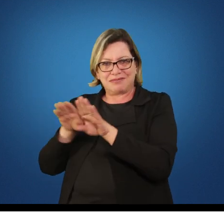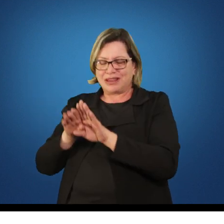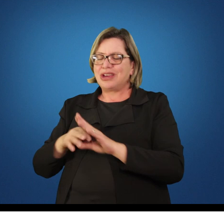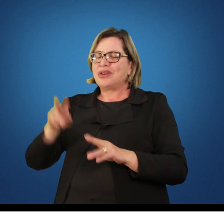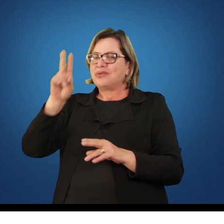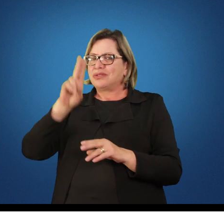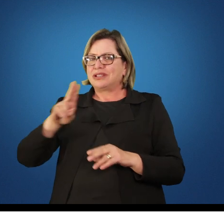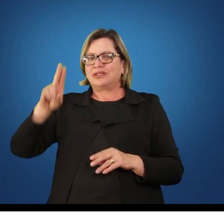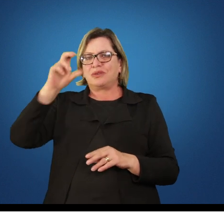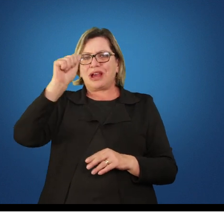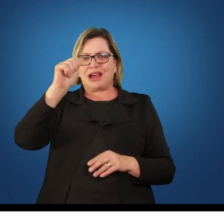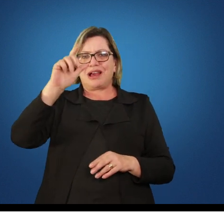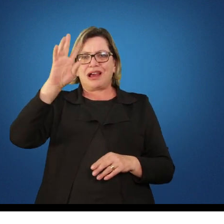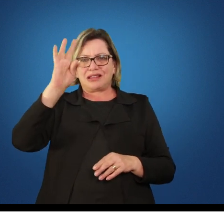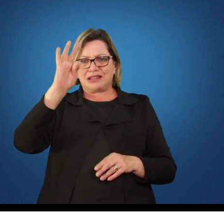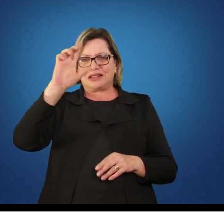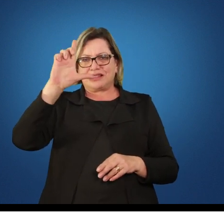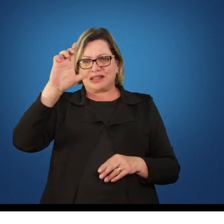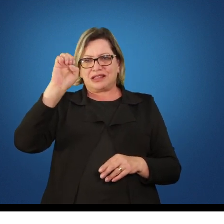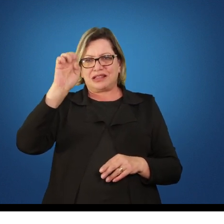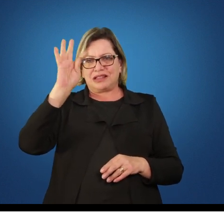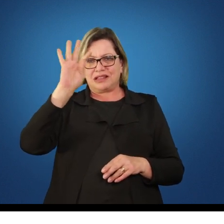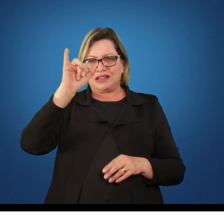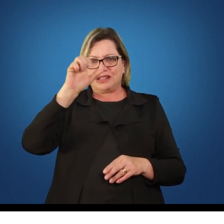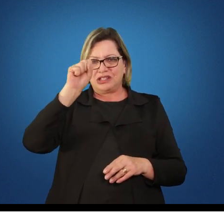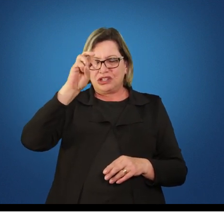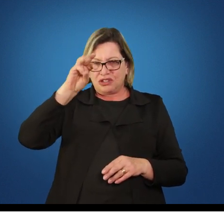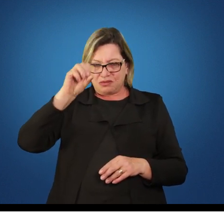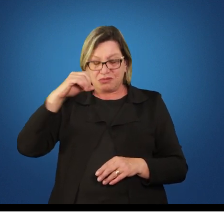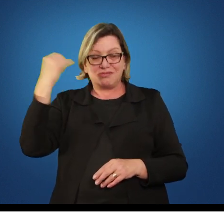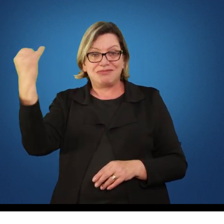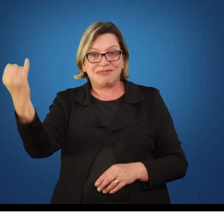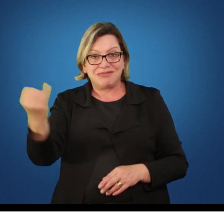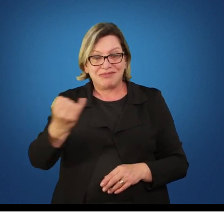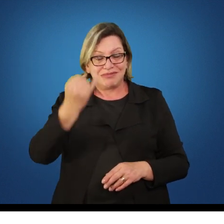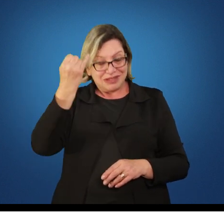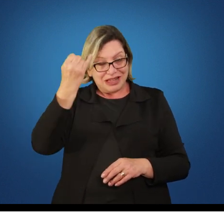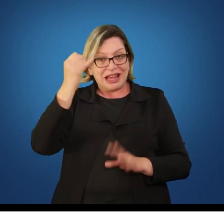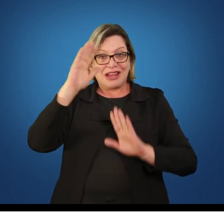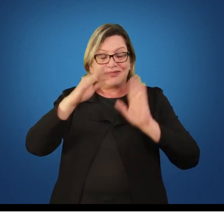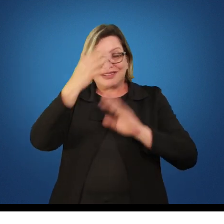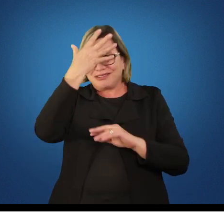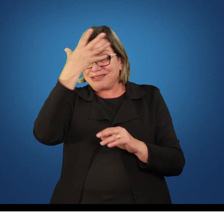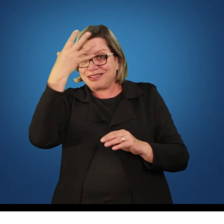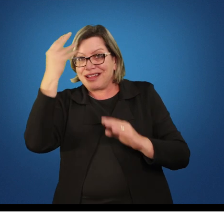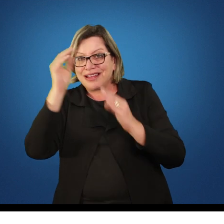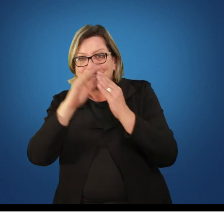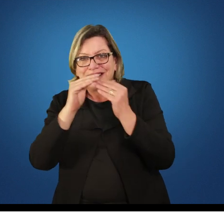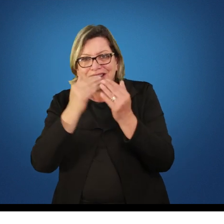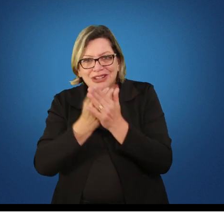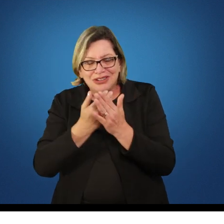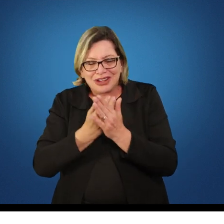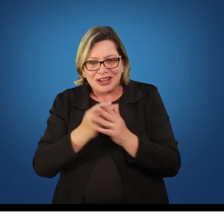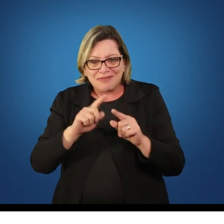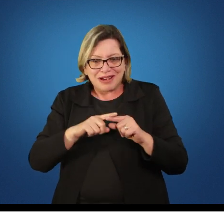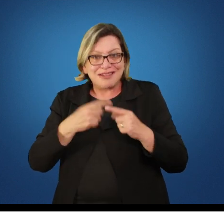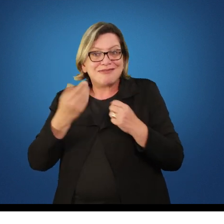e sendo que o atletismo é um elemento básico para as outras modalidades você não faz um arremesso no